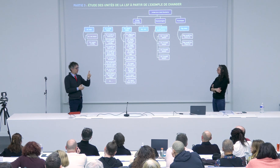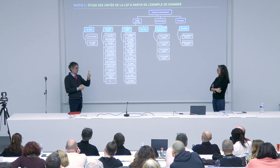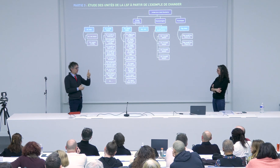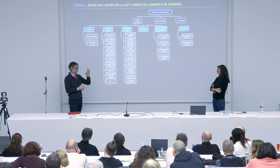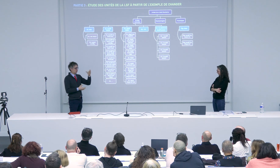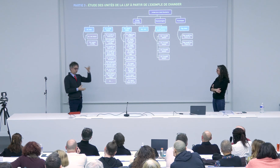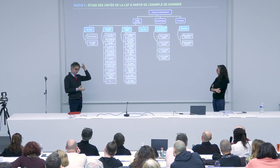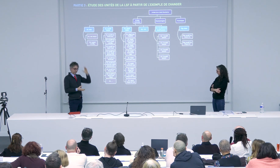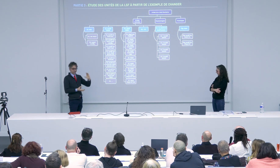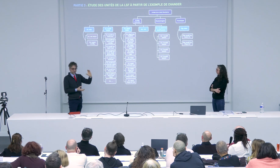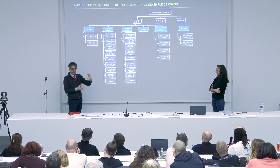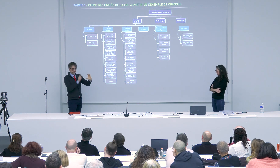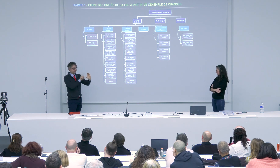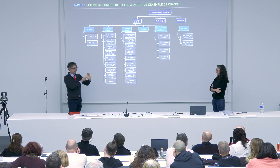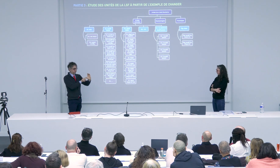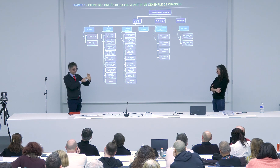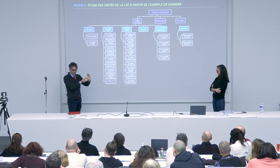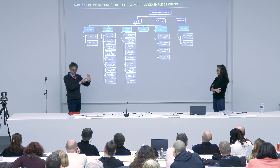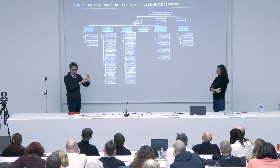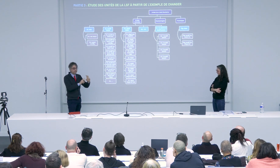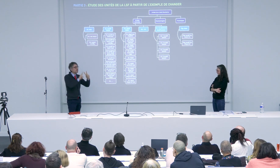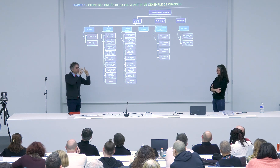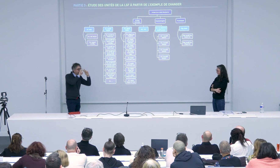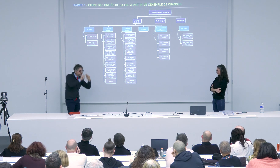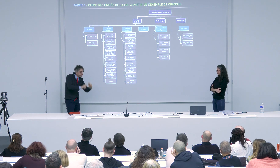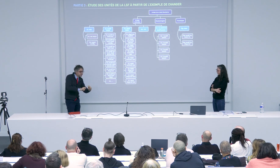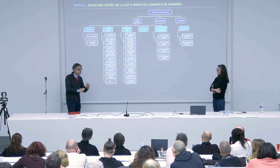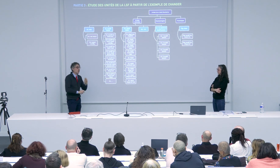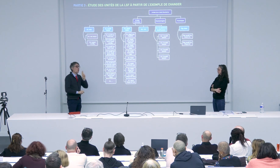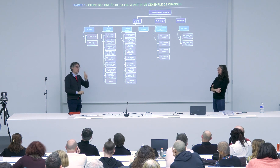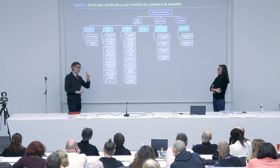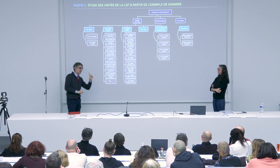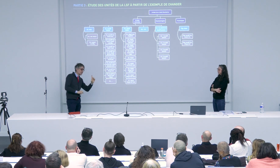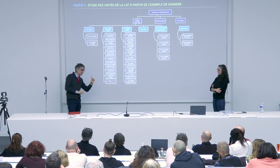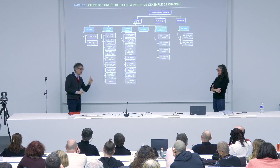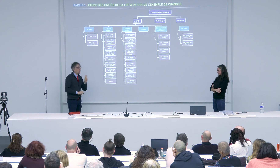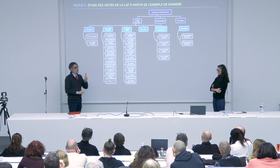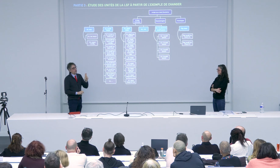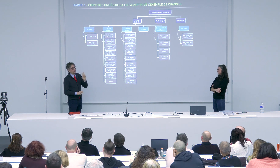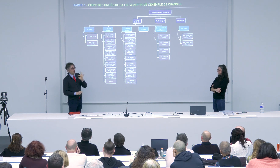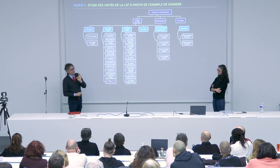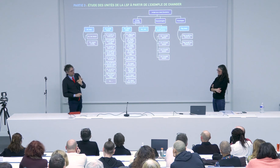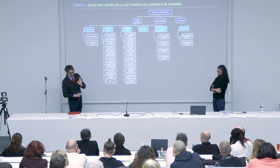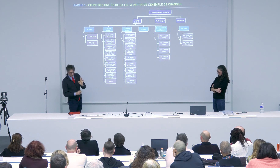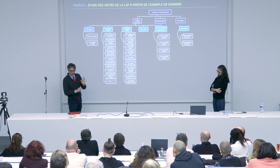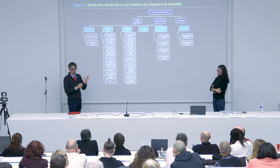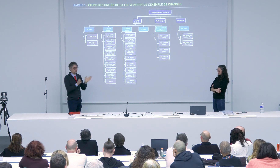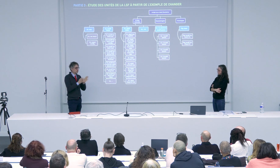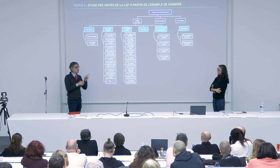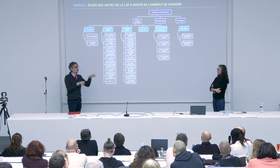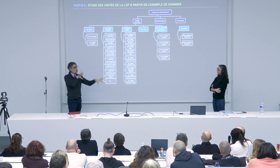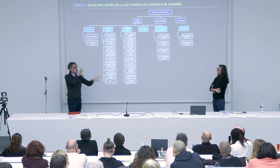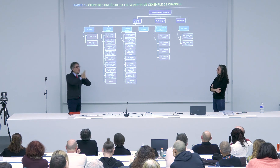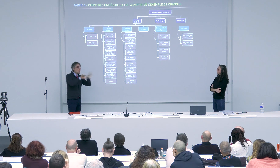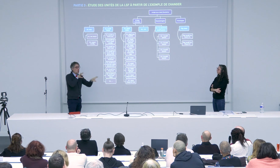et vous avez essayé de réfléchir sur la notion de concept du mot changer de ce qu'il y a autour de changer en termes d